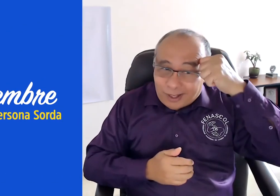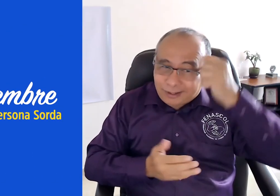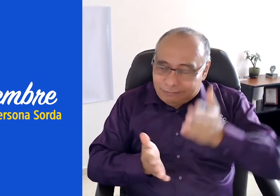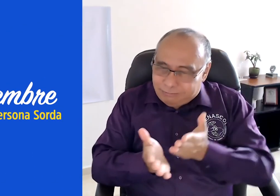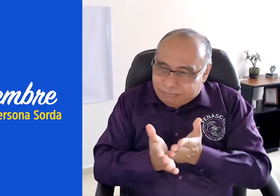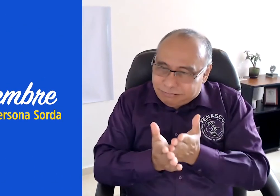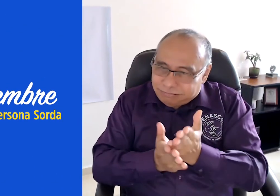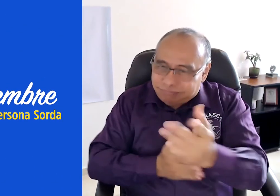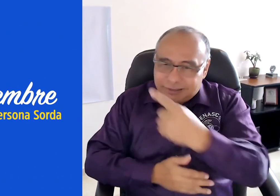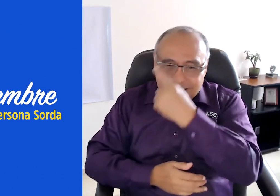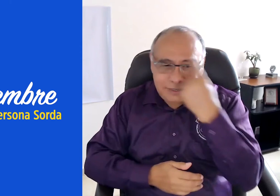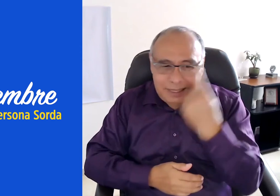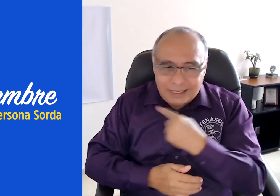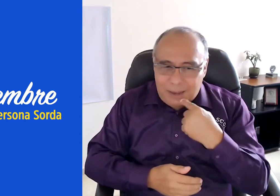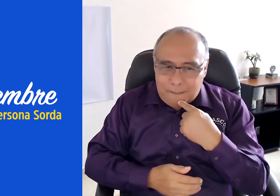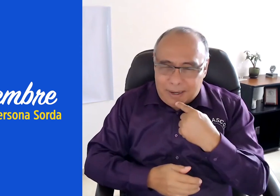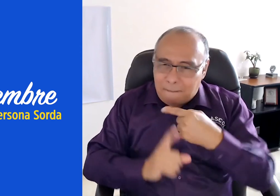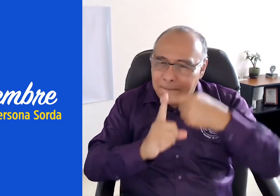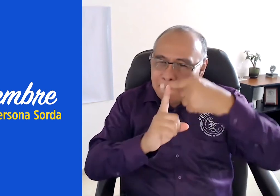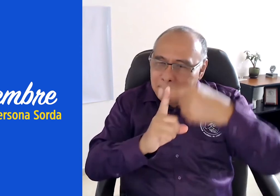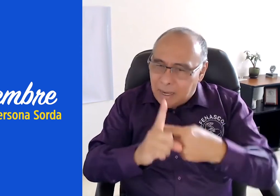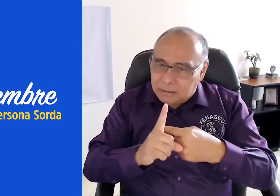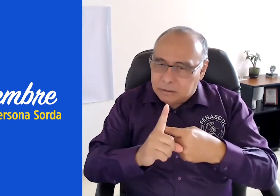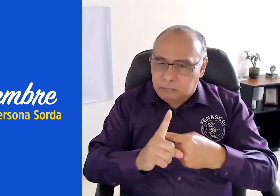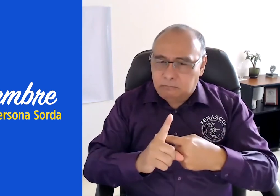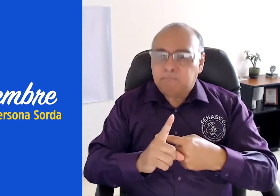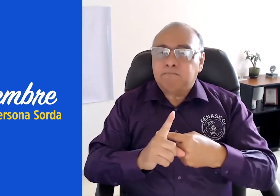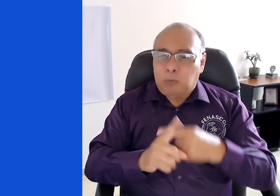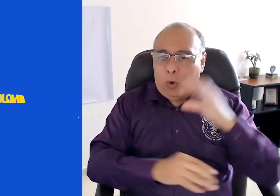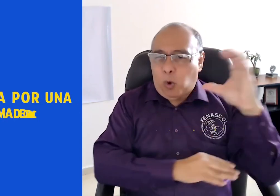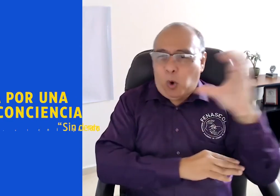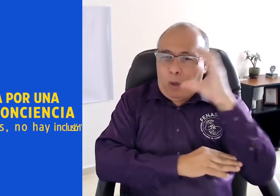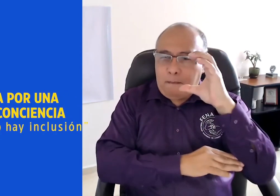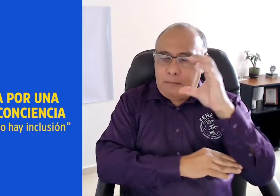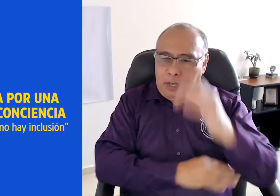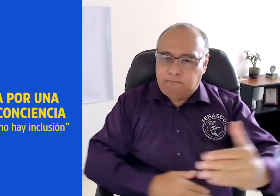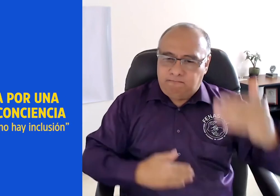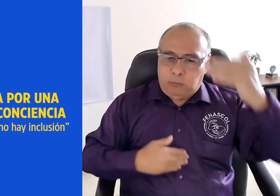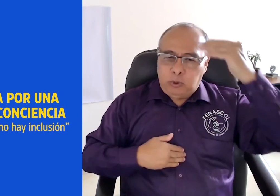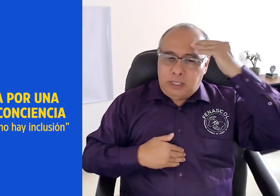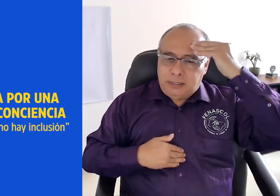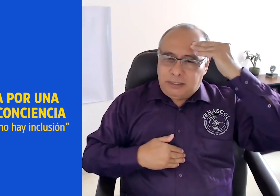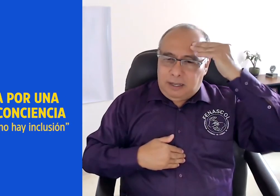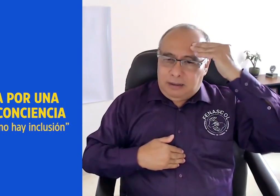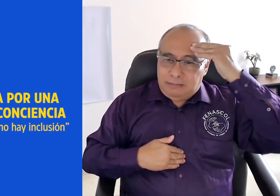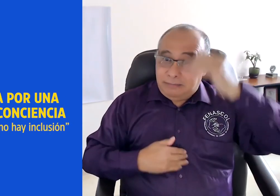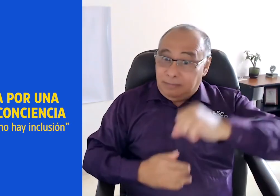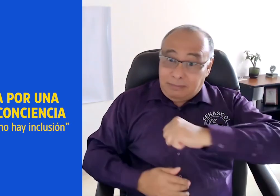Recuerden, seguimos realizando este llamado a Colombia por una toma de conciencia. Sin